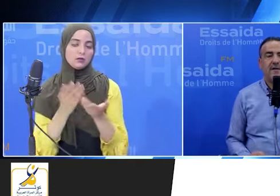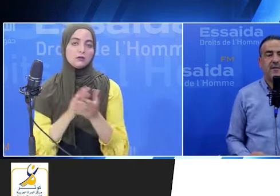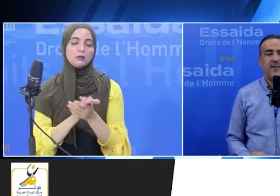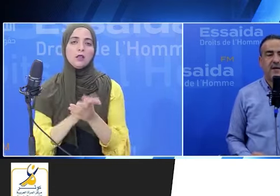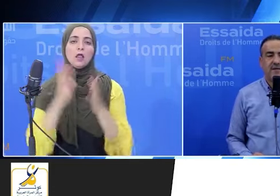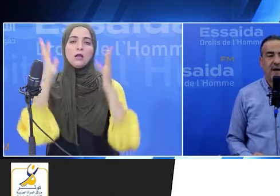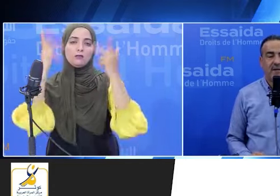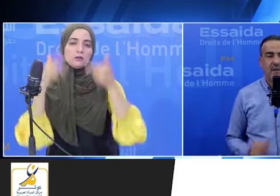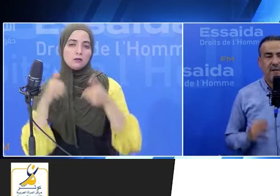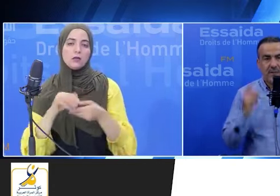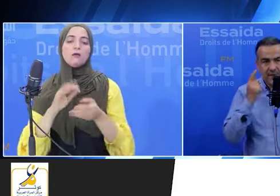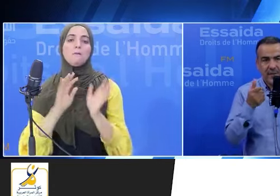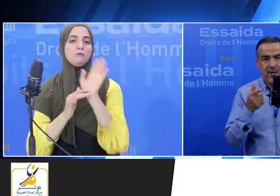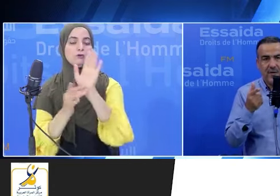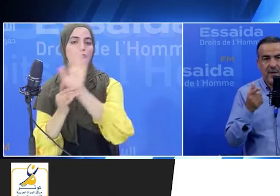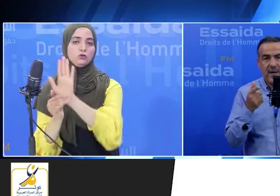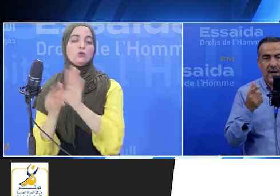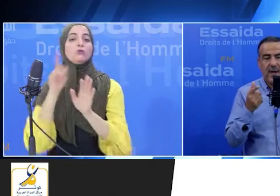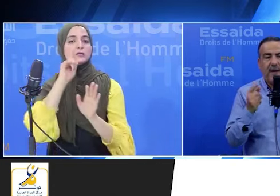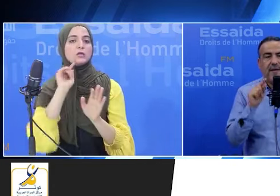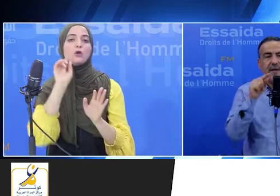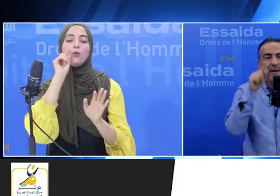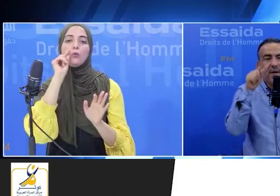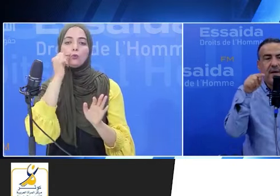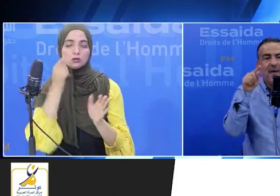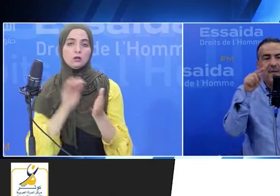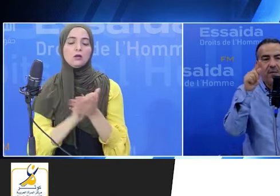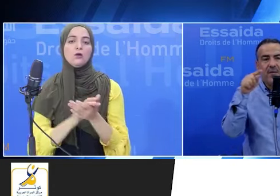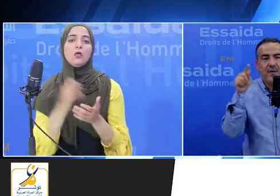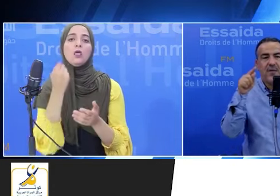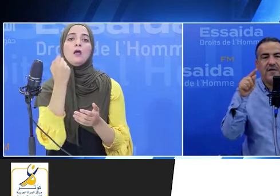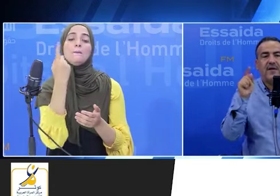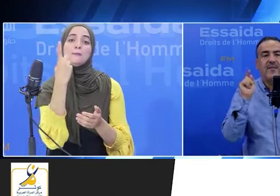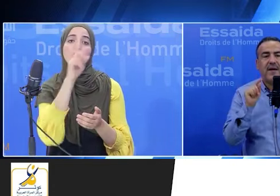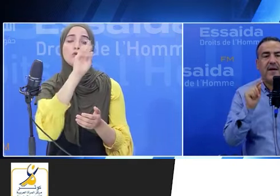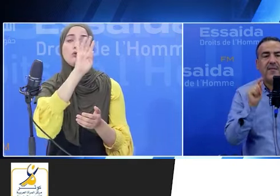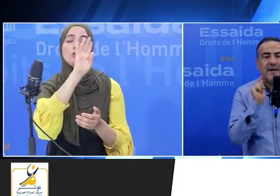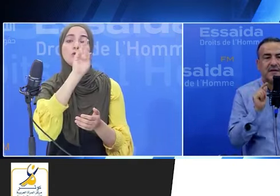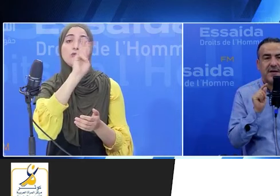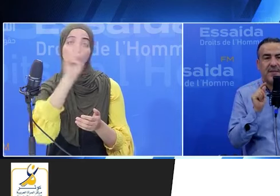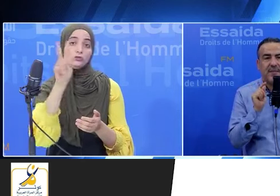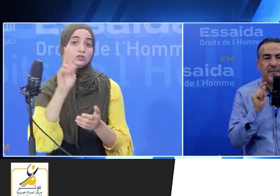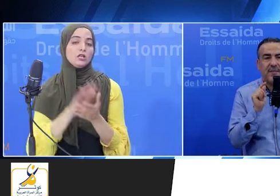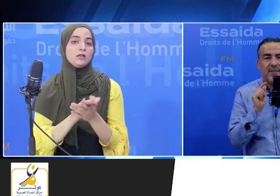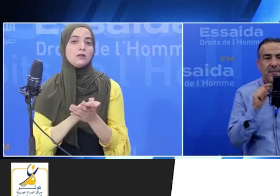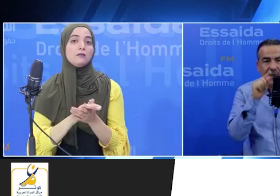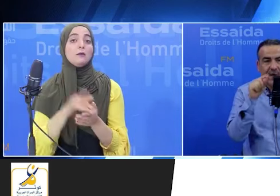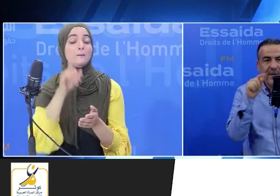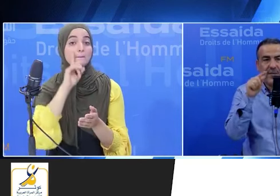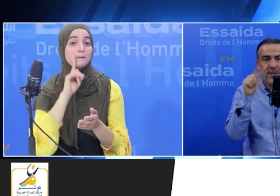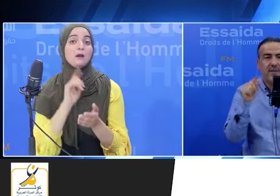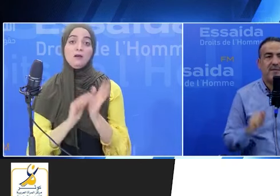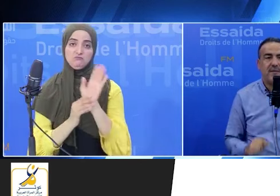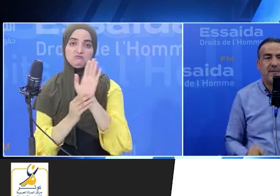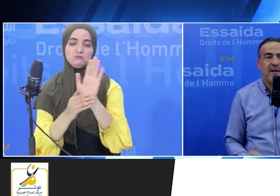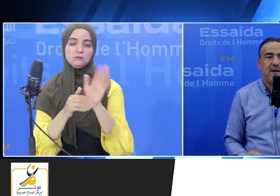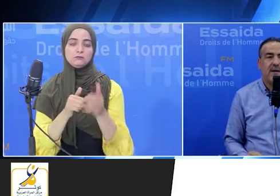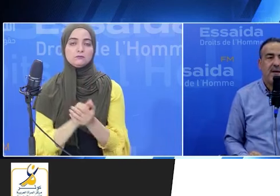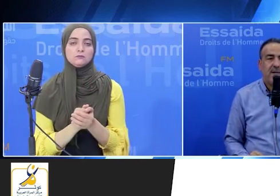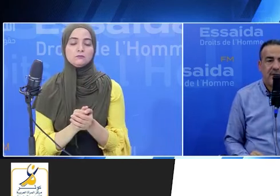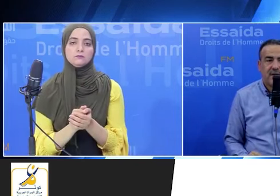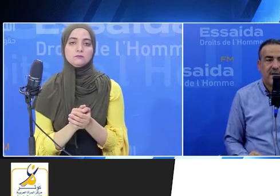متراشحين ومتراشحات مش المعلومة عندنا 122 مراة متراشحة 122